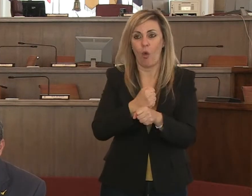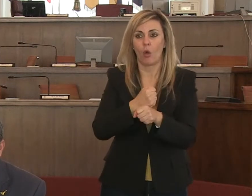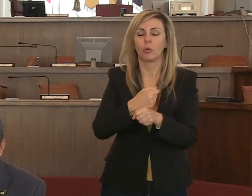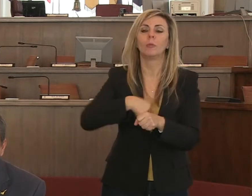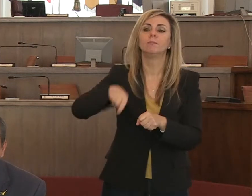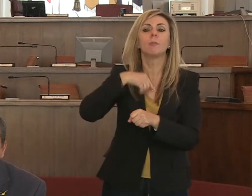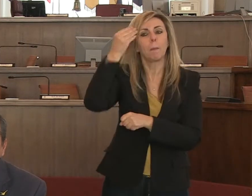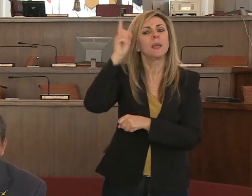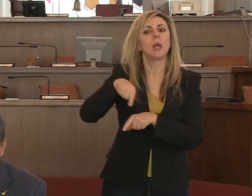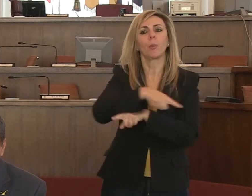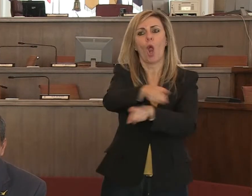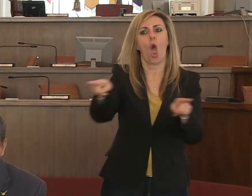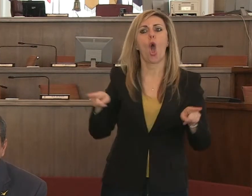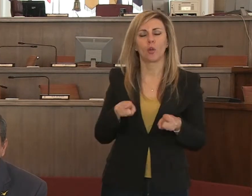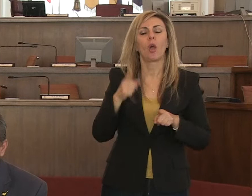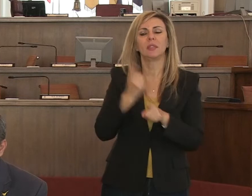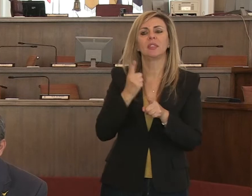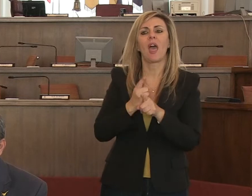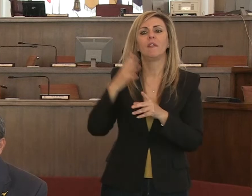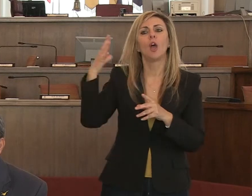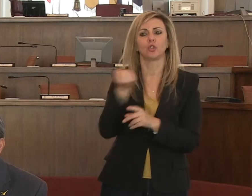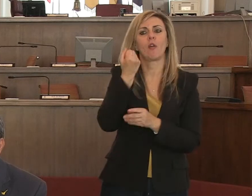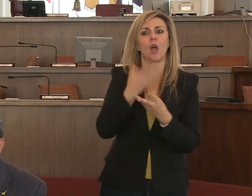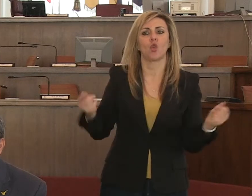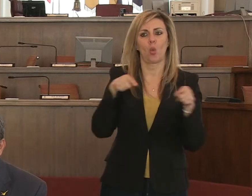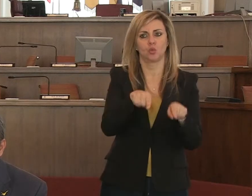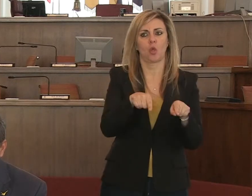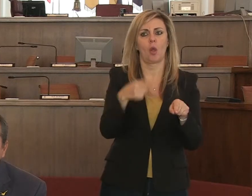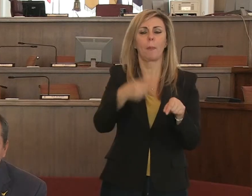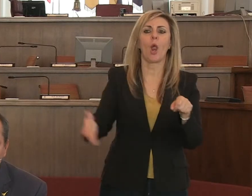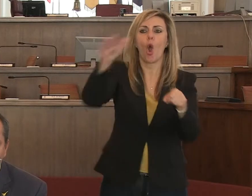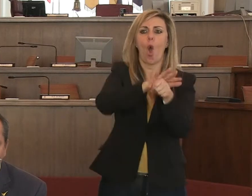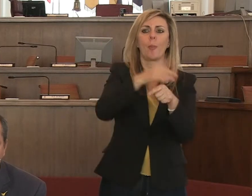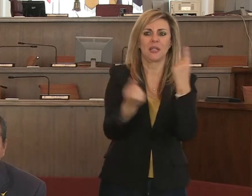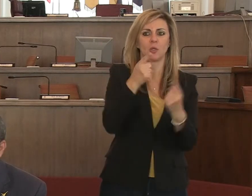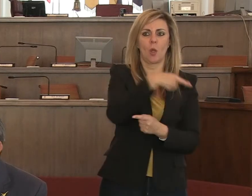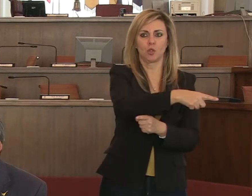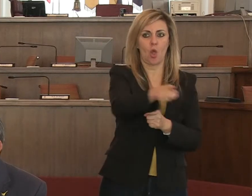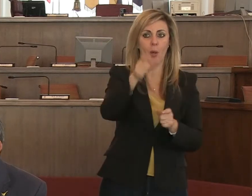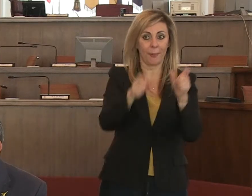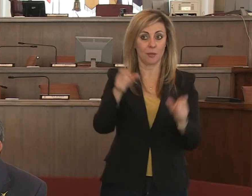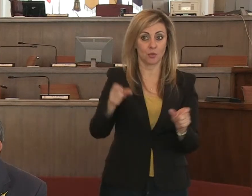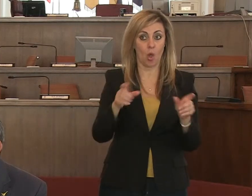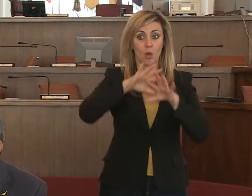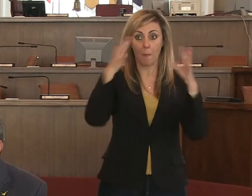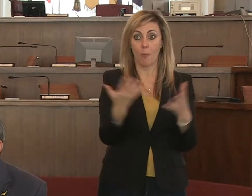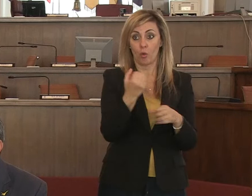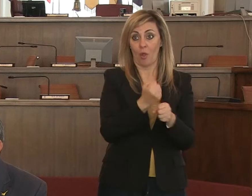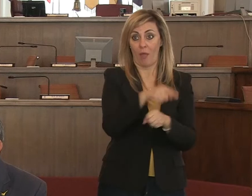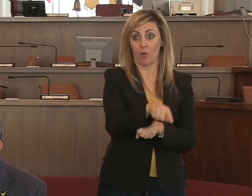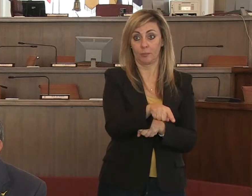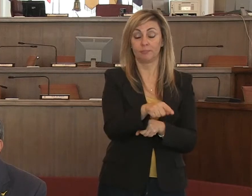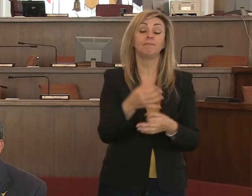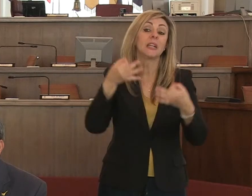dovremmo trovare delle situazioni che vadano a coprire quel mondo che